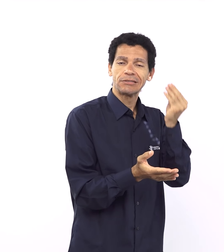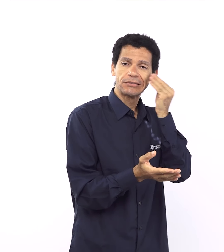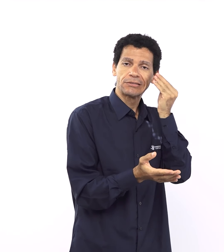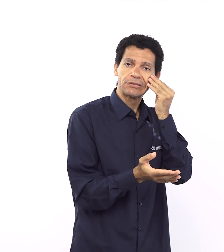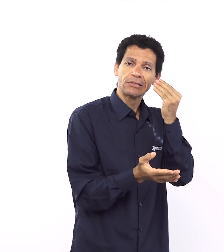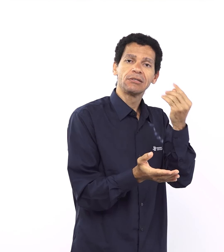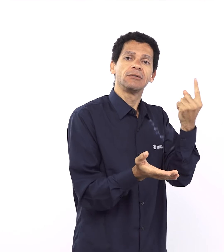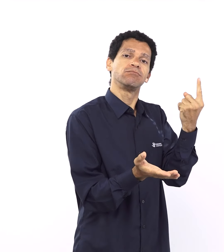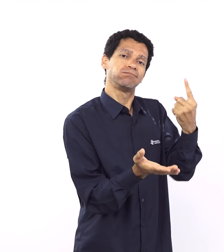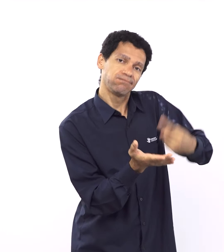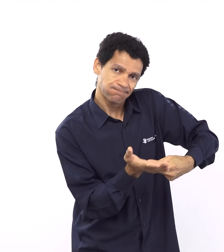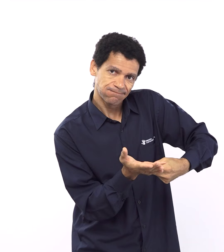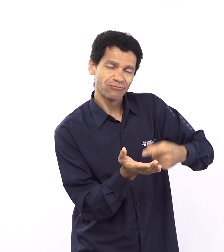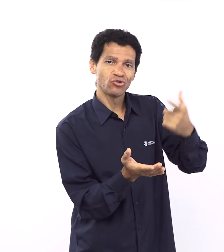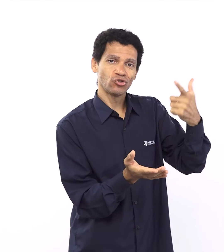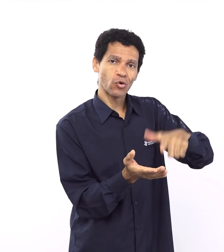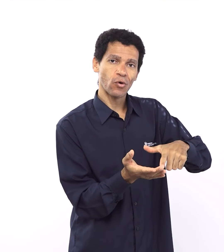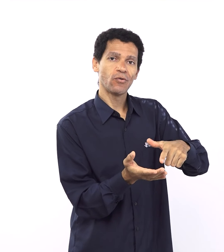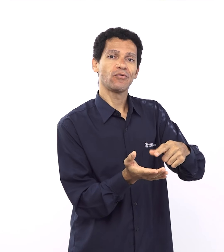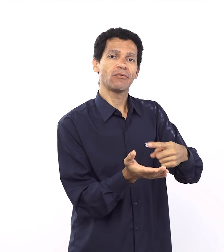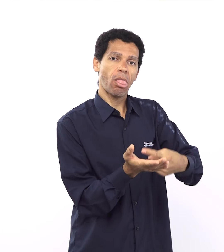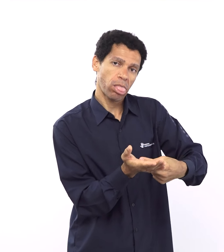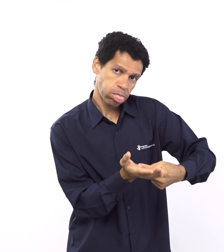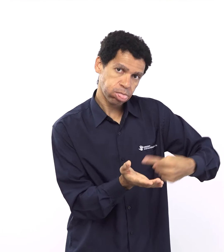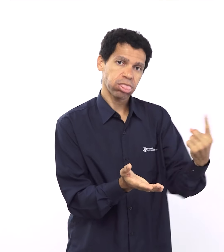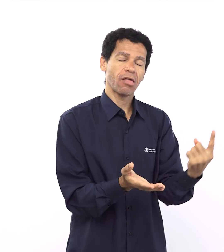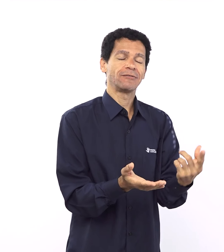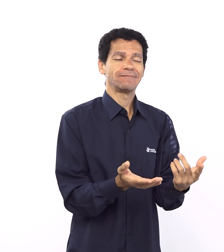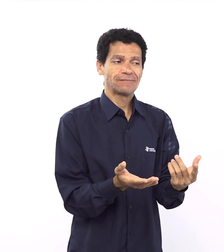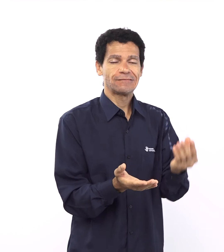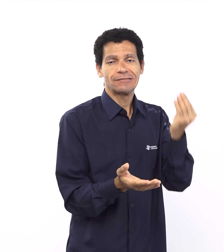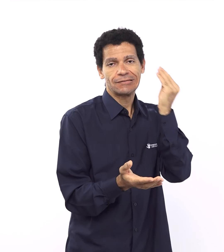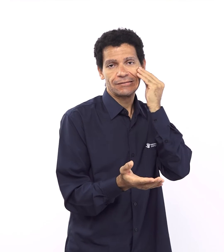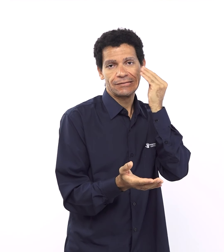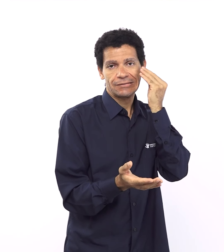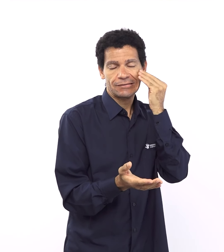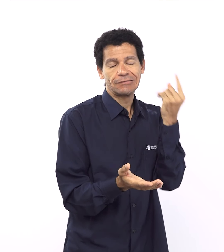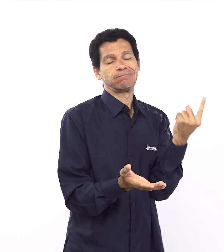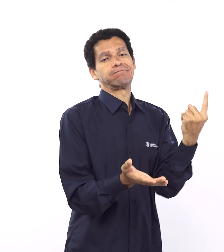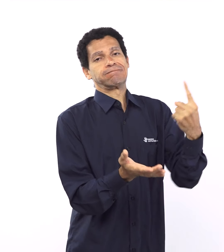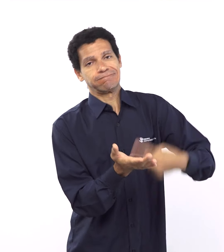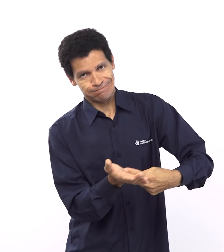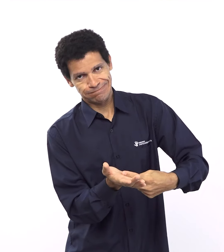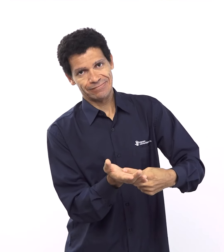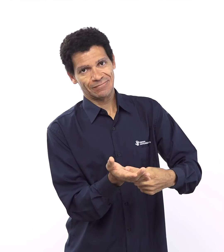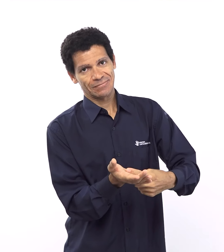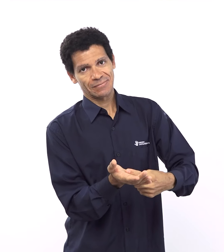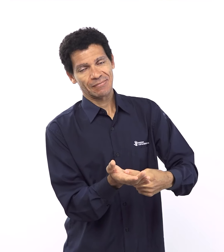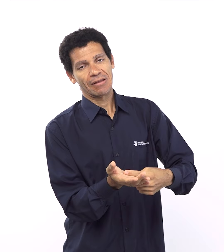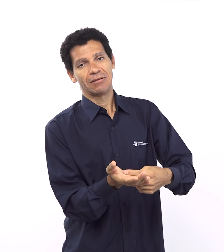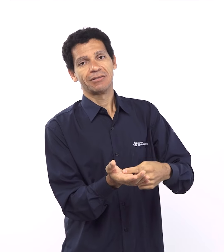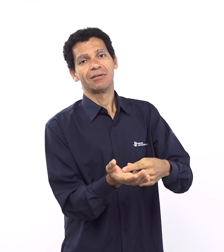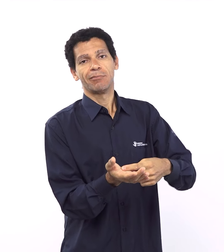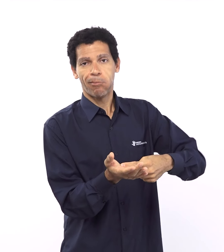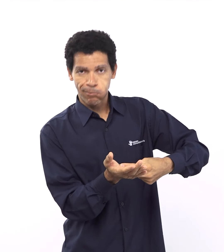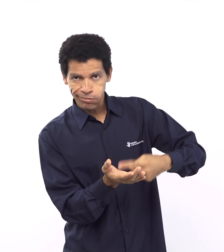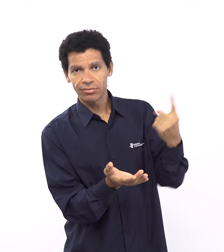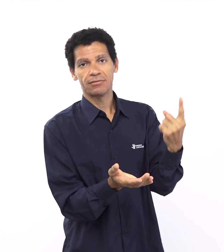vários outros elementos existem diferenças sim mas a coluna vertebral é a mesma Lucas você estava